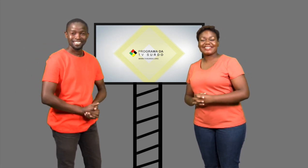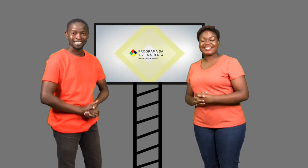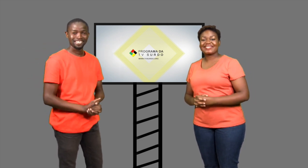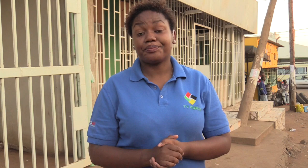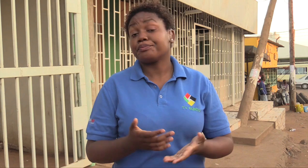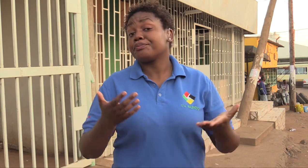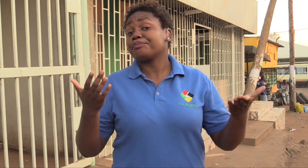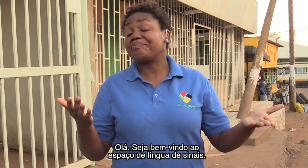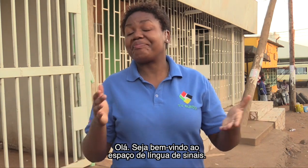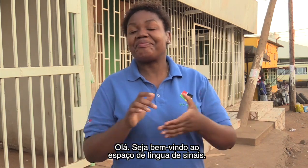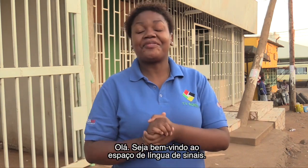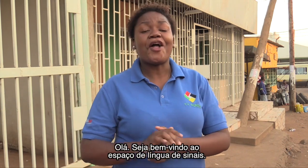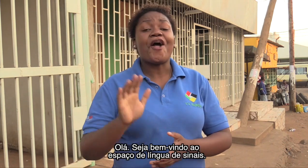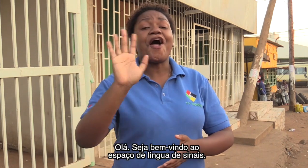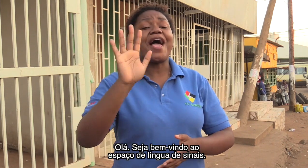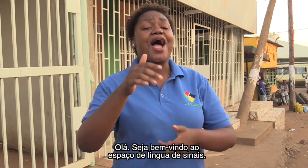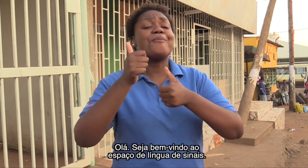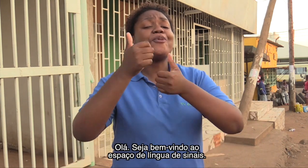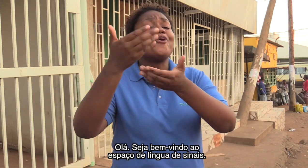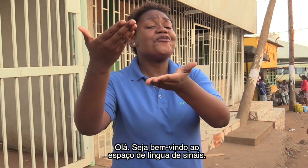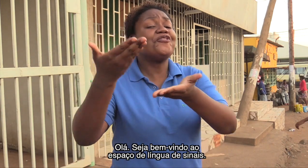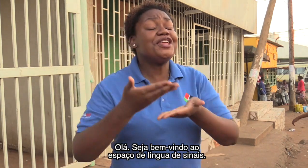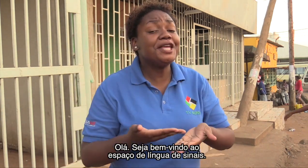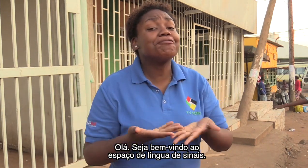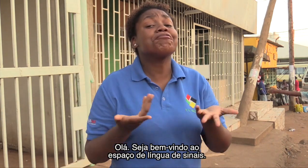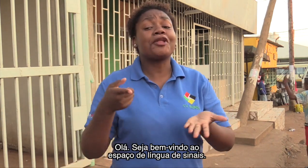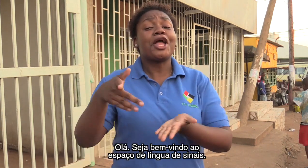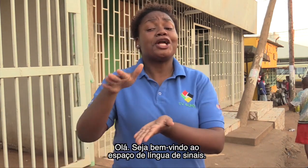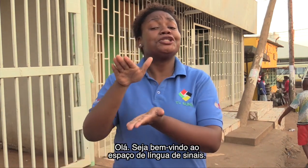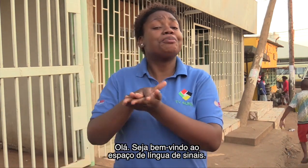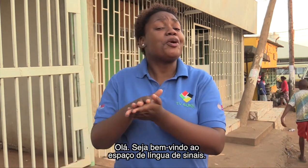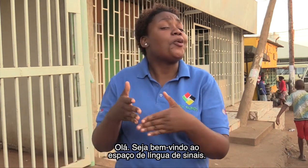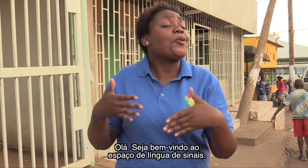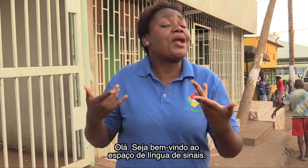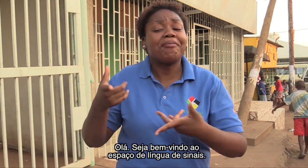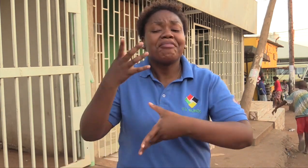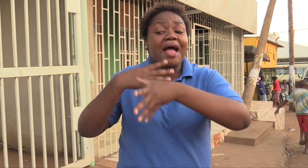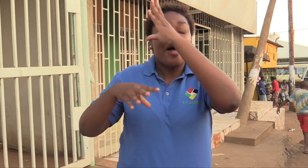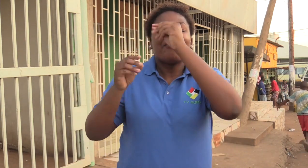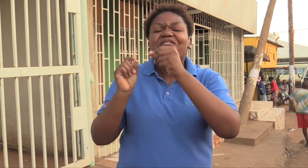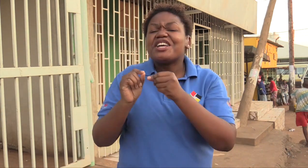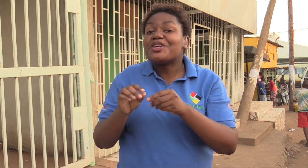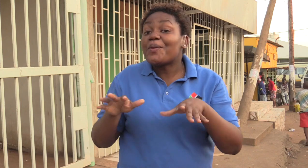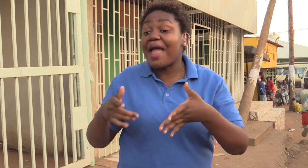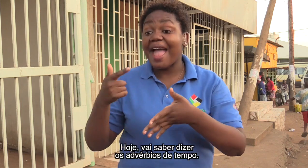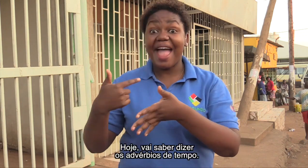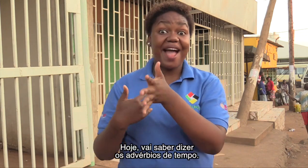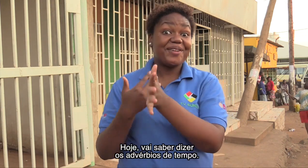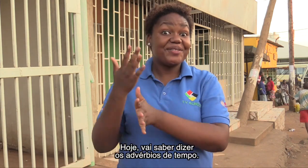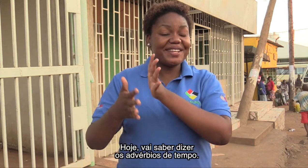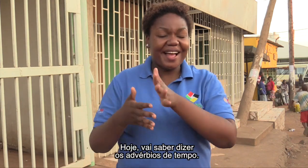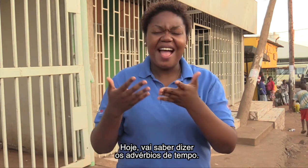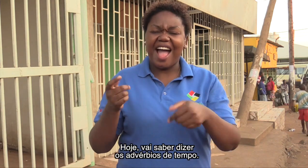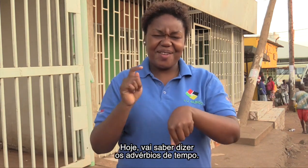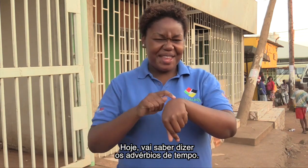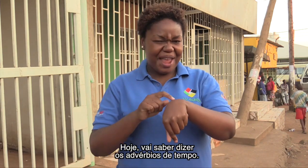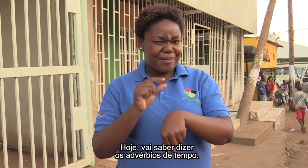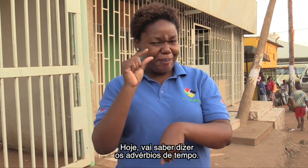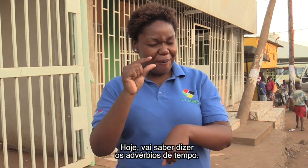Olá seja bem-vindo ao espaço de língua de sinais hoje vai saber usar os